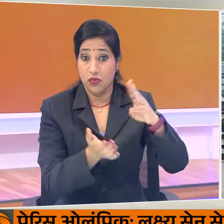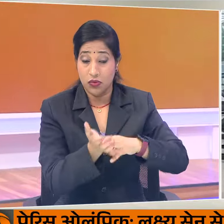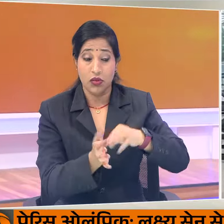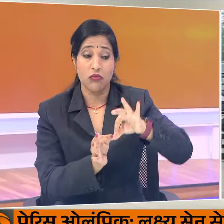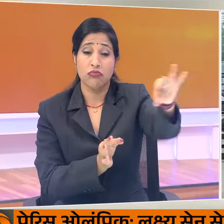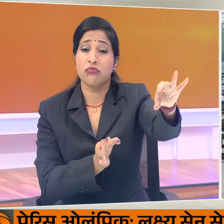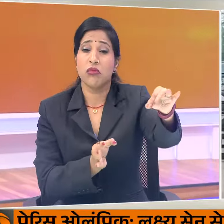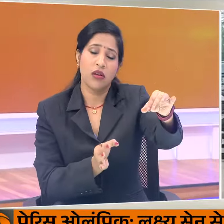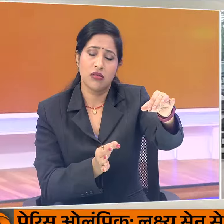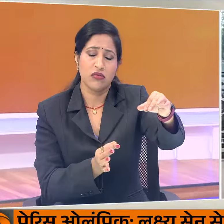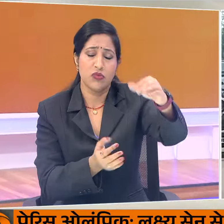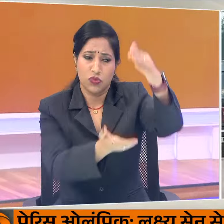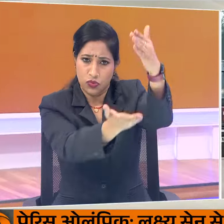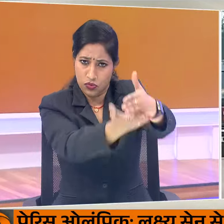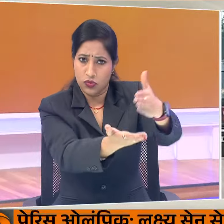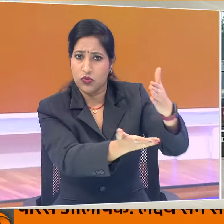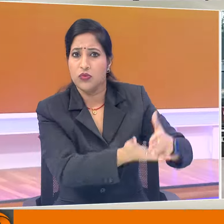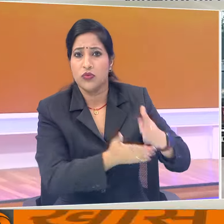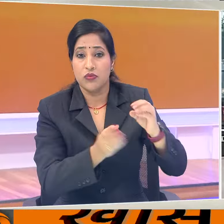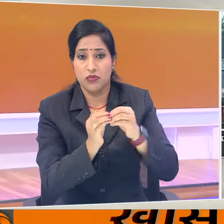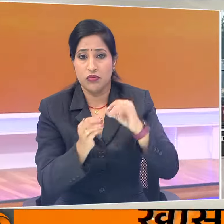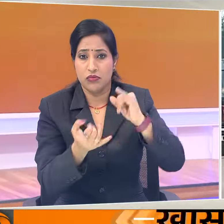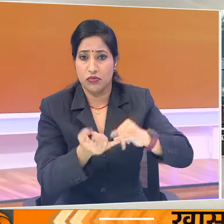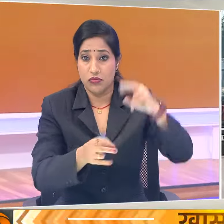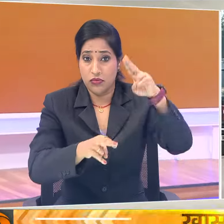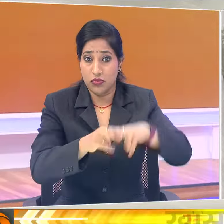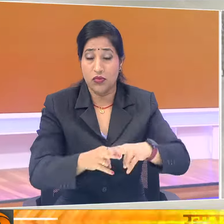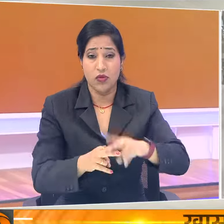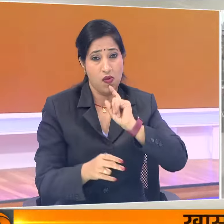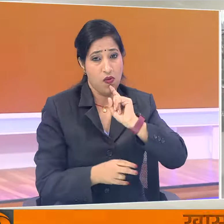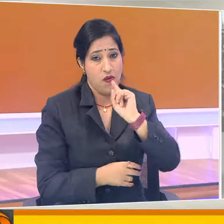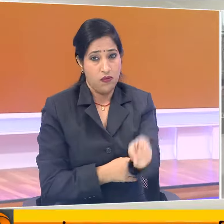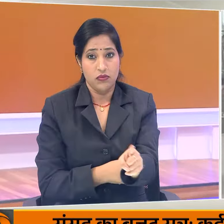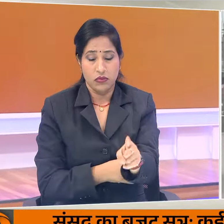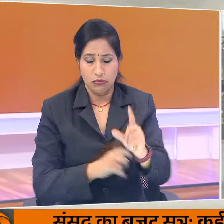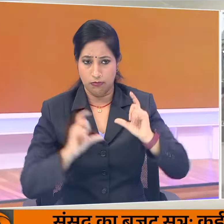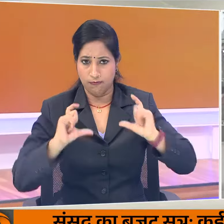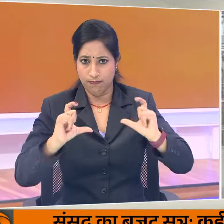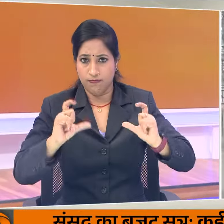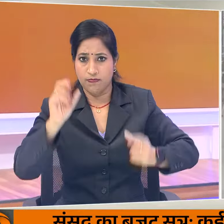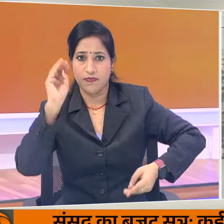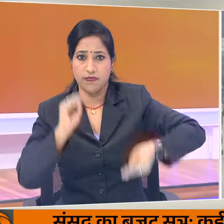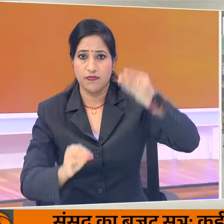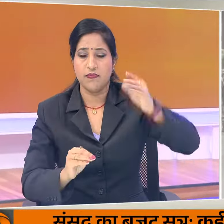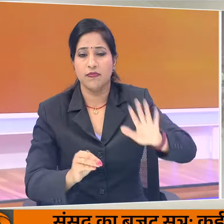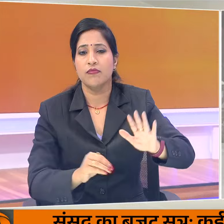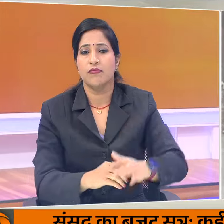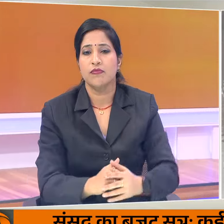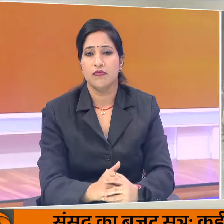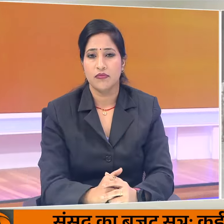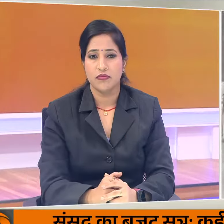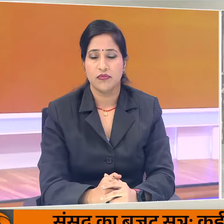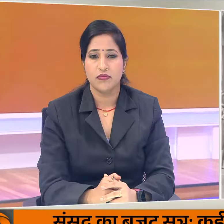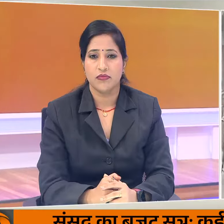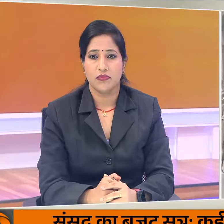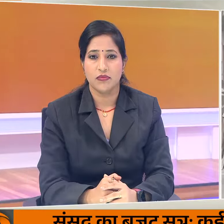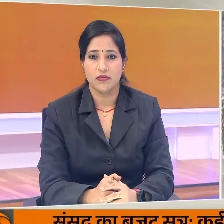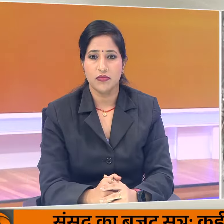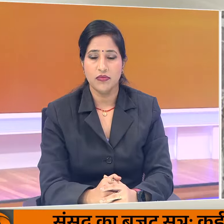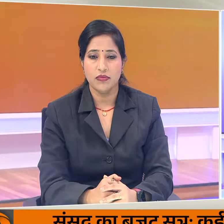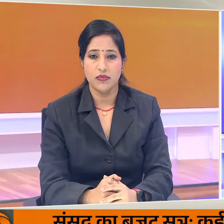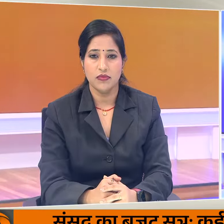ही रोका जा रहा है और बियसेफ को हाई अलर्ट पर रखा गया है।